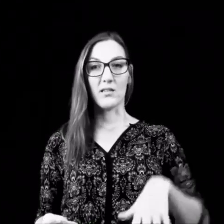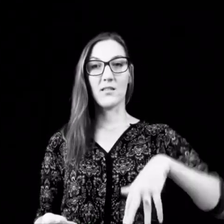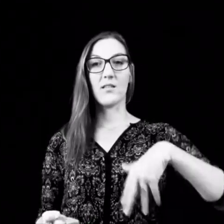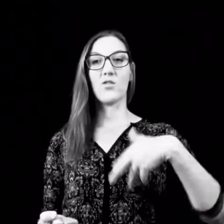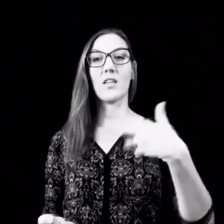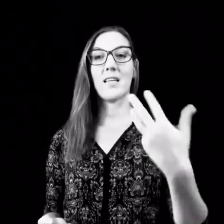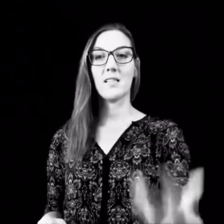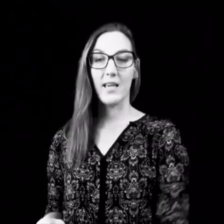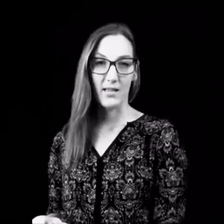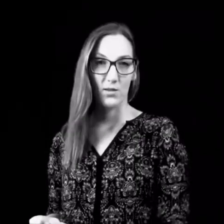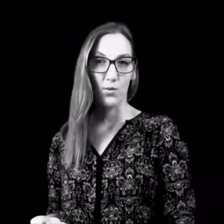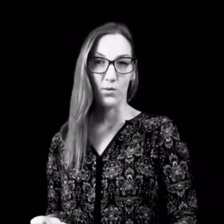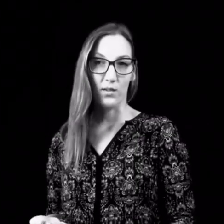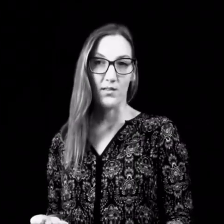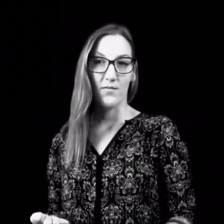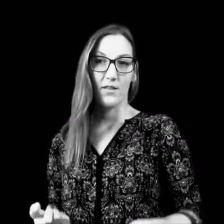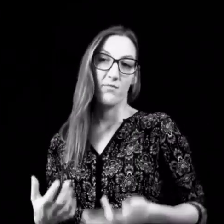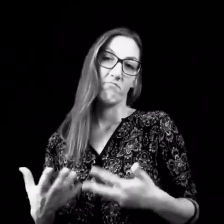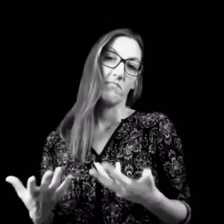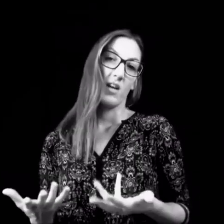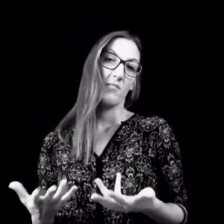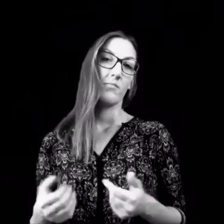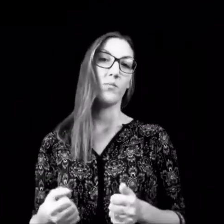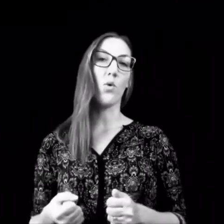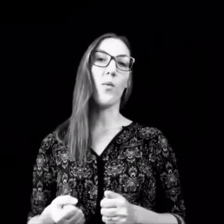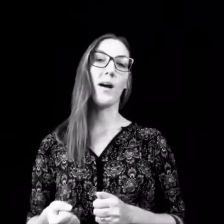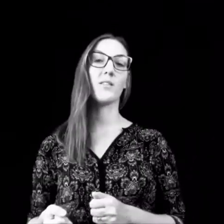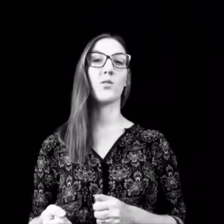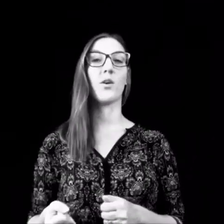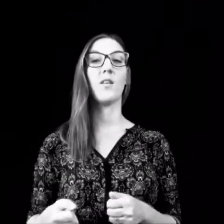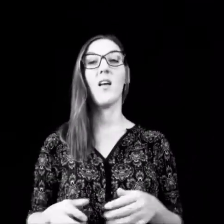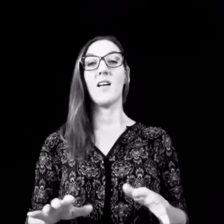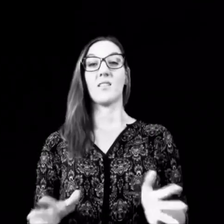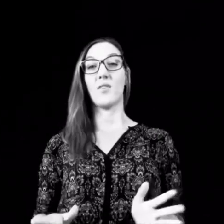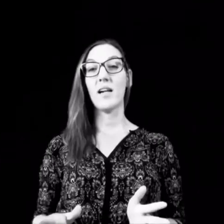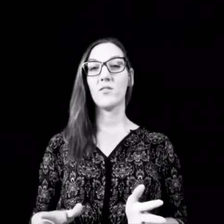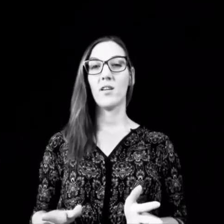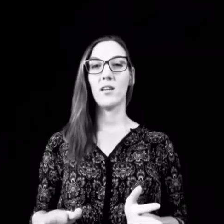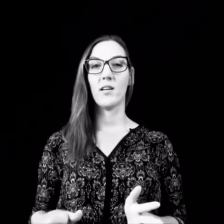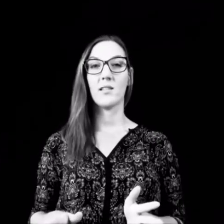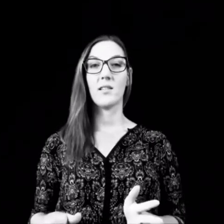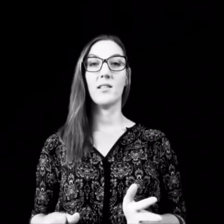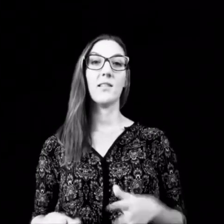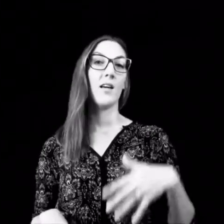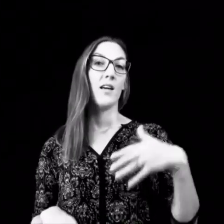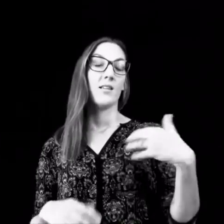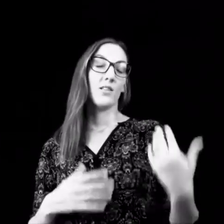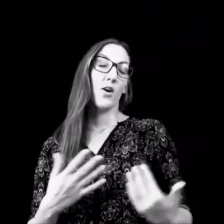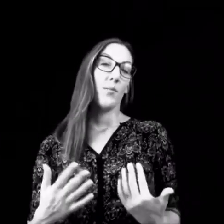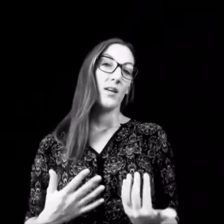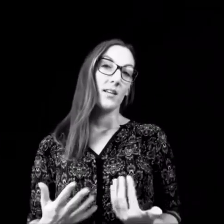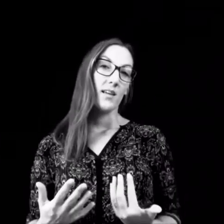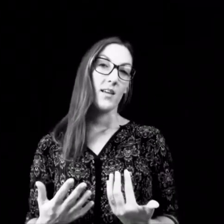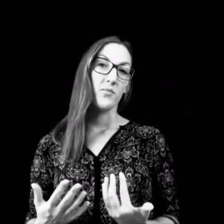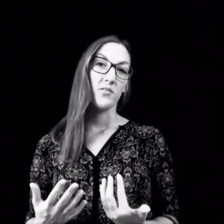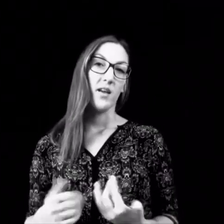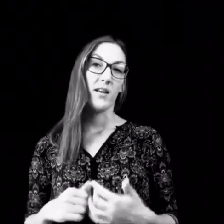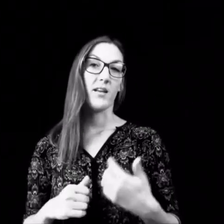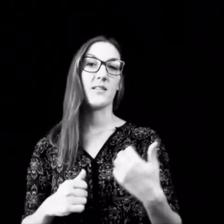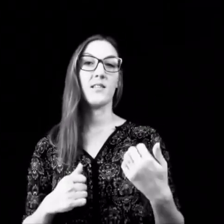das ist die Stressreaktion, an der wir beobachten können, das Verhalten verändert sich, die körperliche Ebene verändert sich,